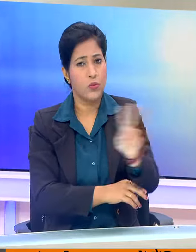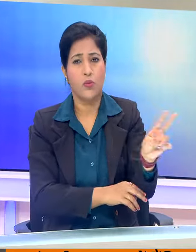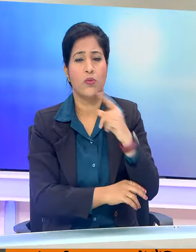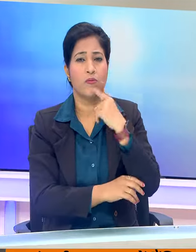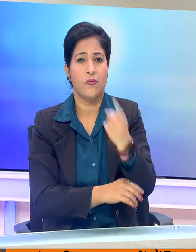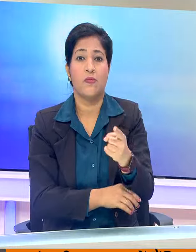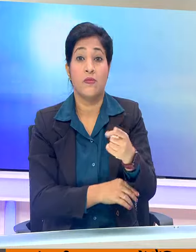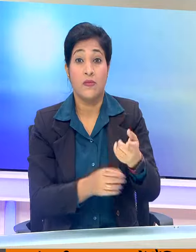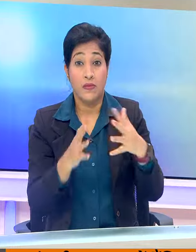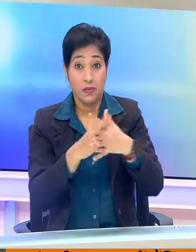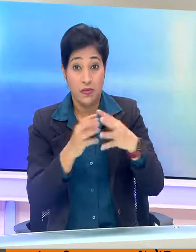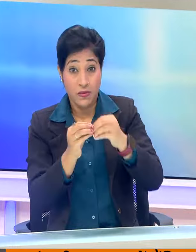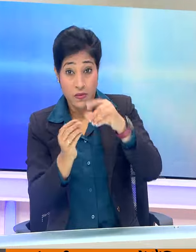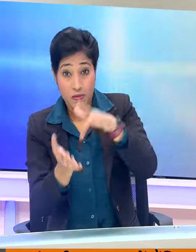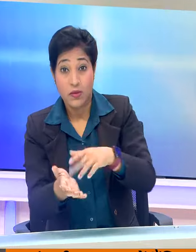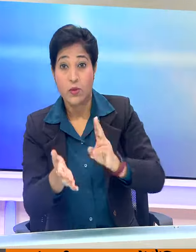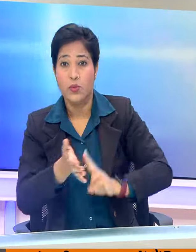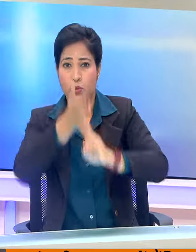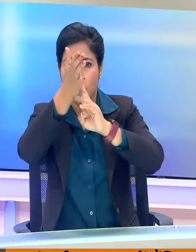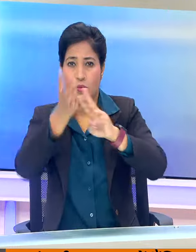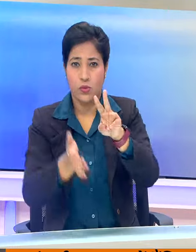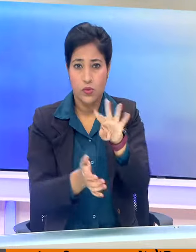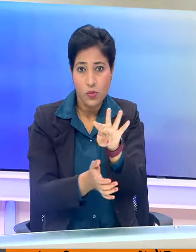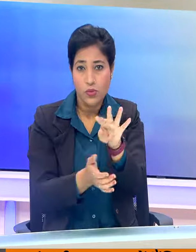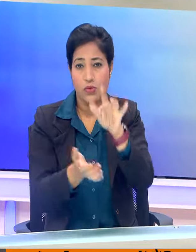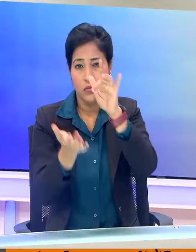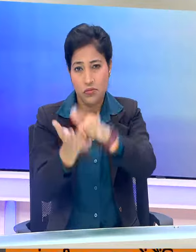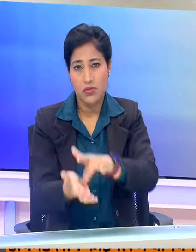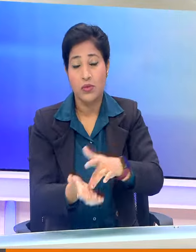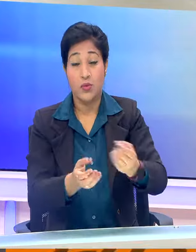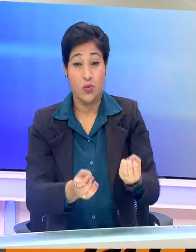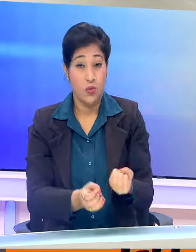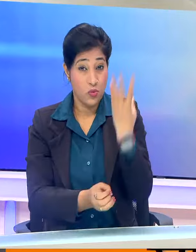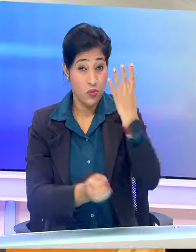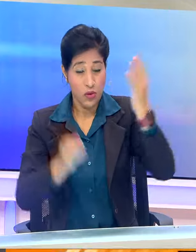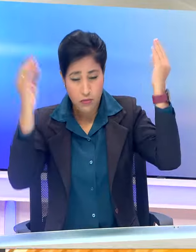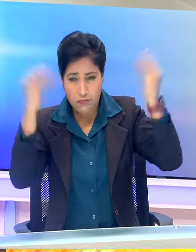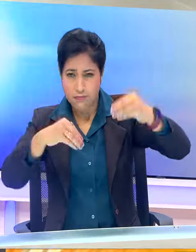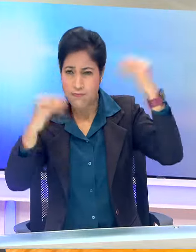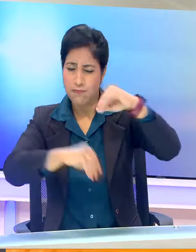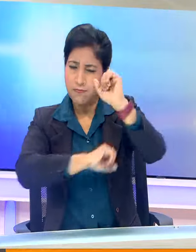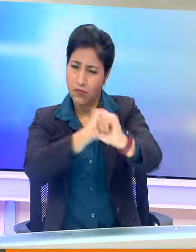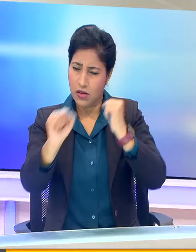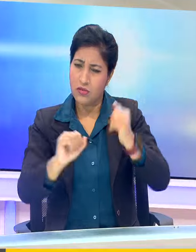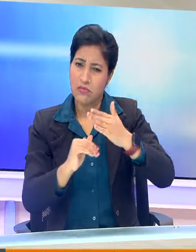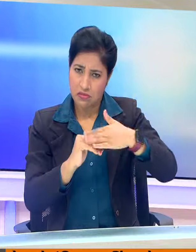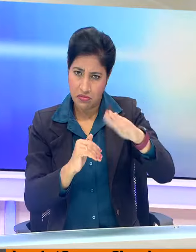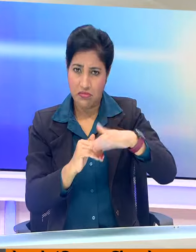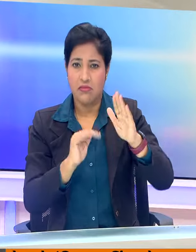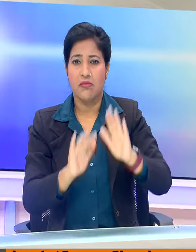है पर्ष्य बंगाल के नौर्थ 24 परगरा में सुभा से ही तेज बारिश हो रही है